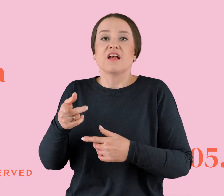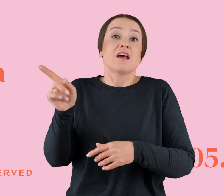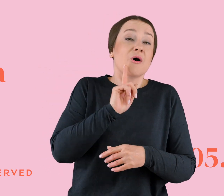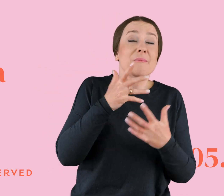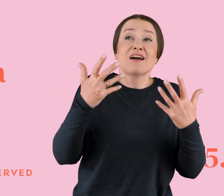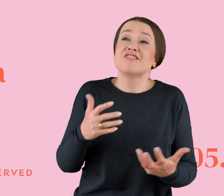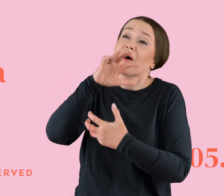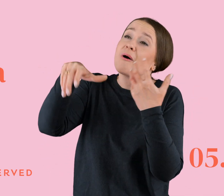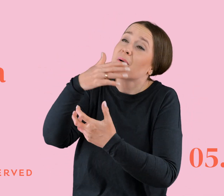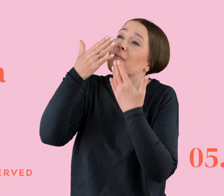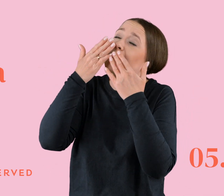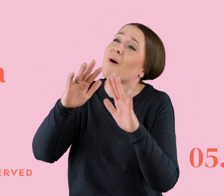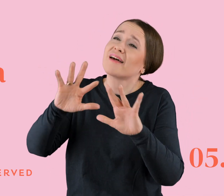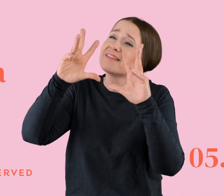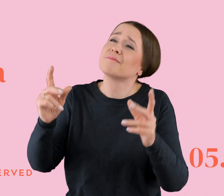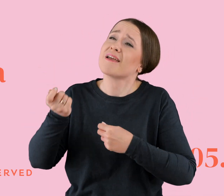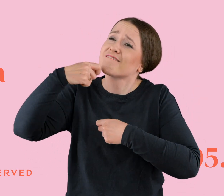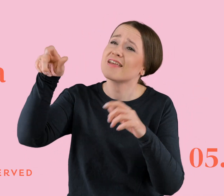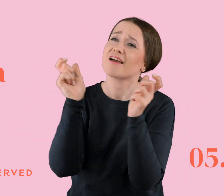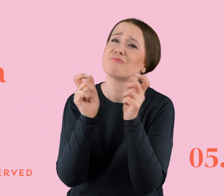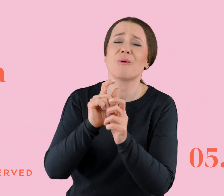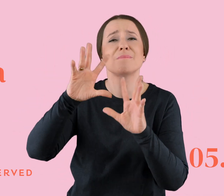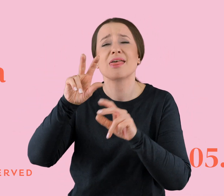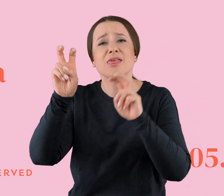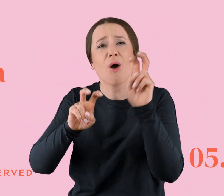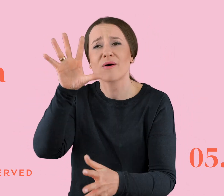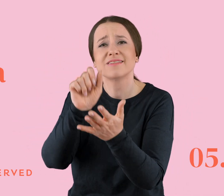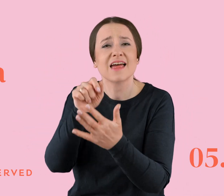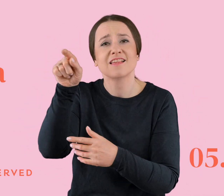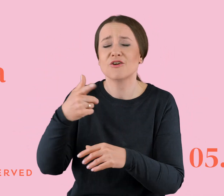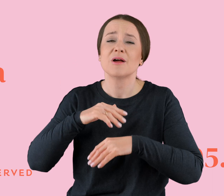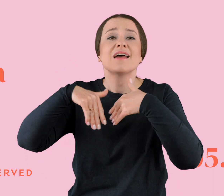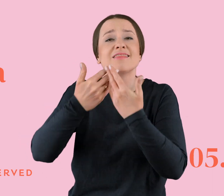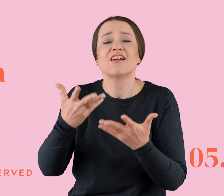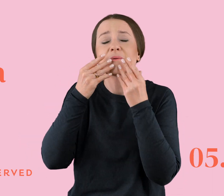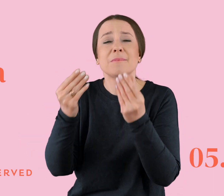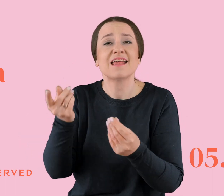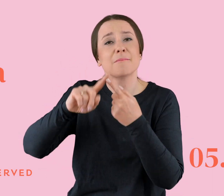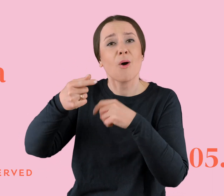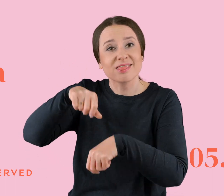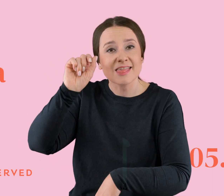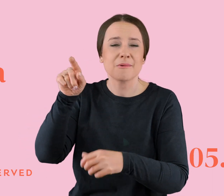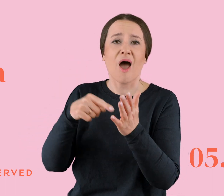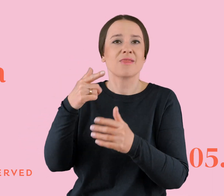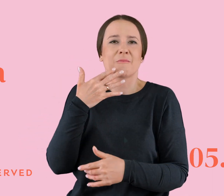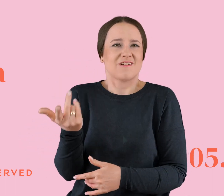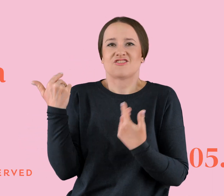Kupił bilety do Budapesztu. Zarezerwował jakiś piękny hotel, żeby jej zrobić prezent po dyplomie. A ona powiedziała, że ona z nim nie chce nigdzie jechać,